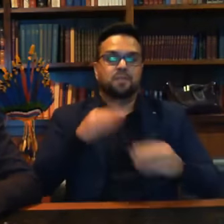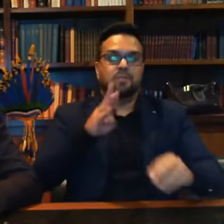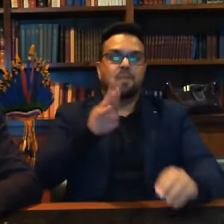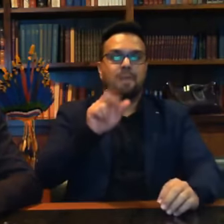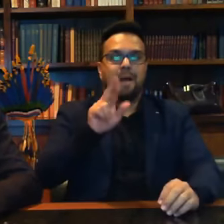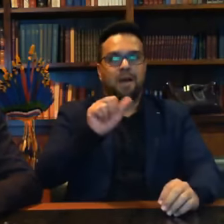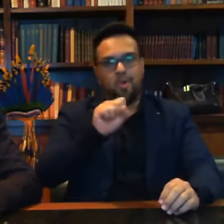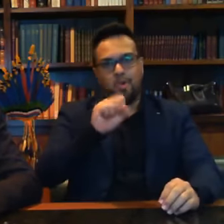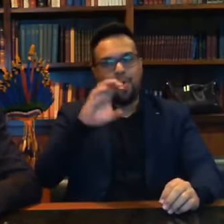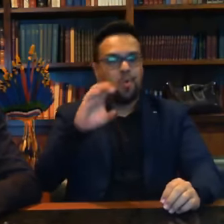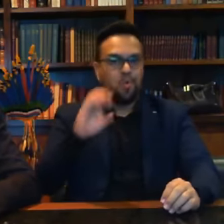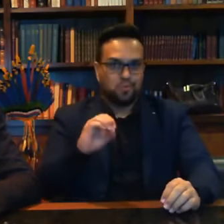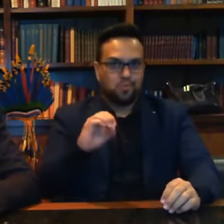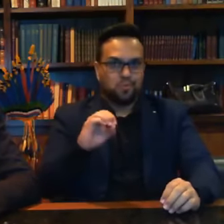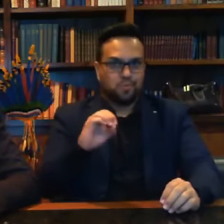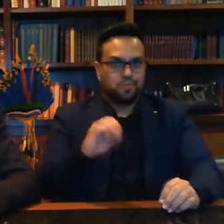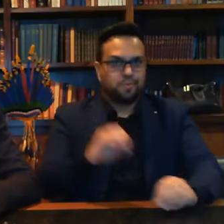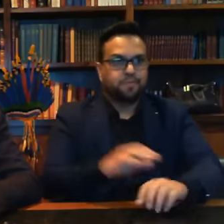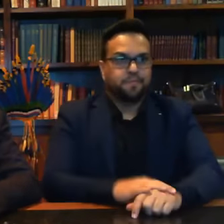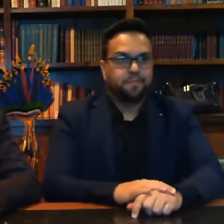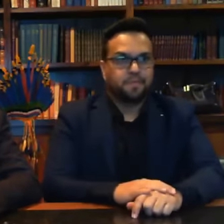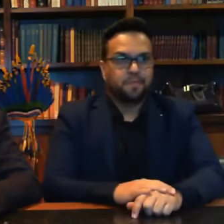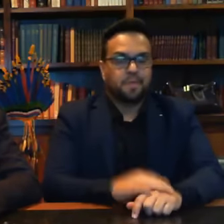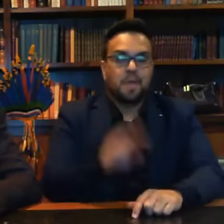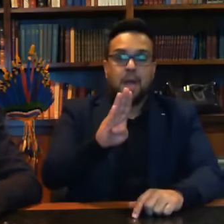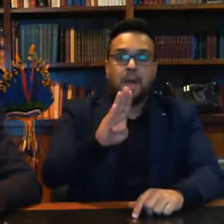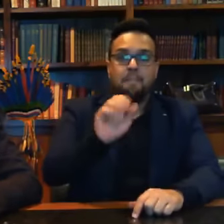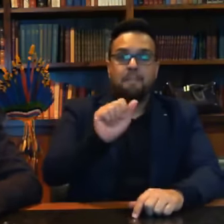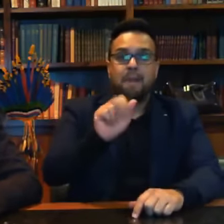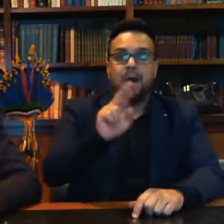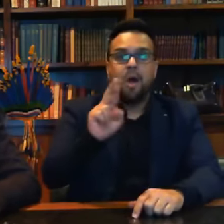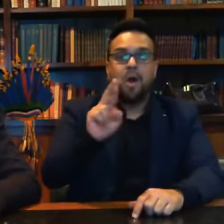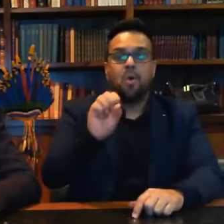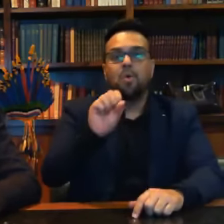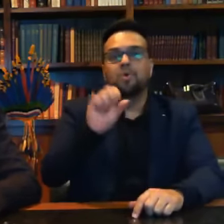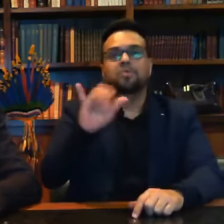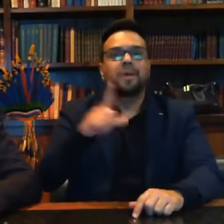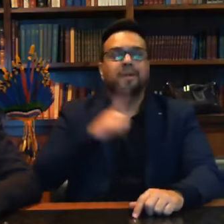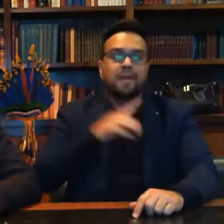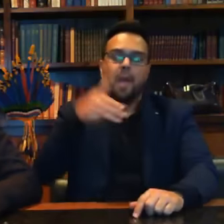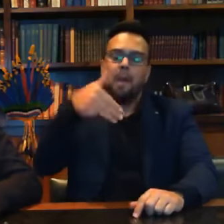dizendo os mais motivos para que não fosse aqui